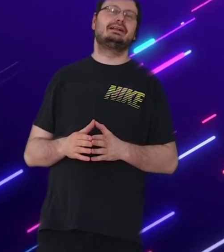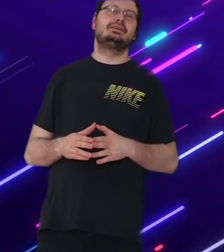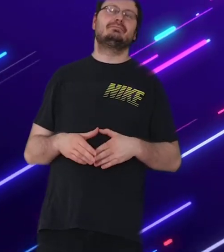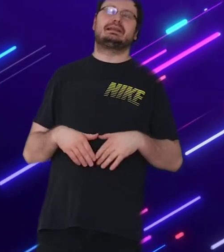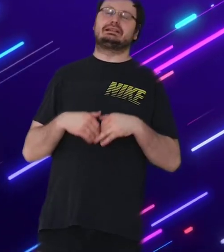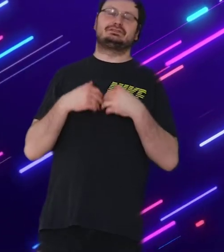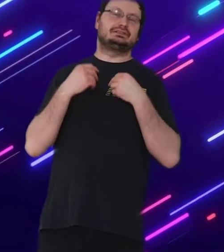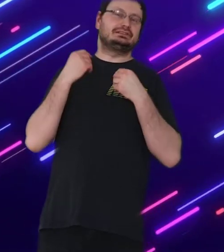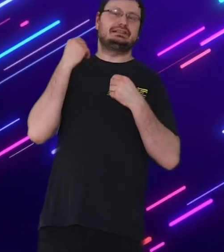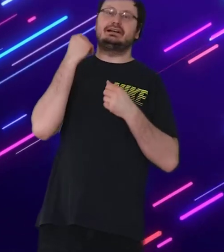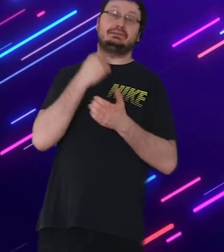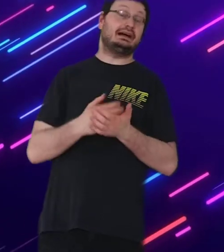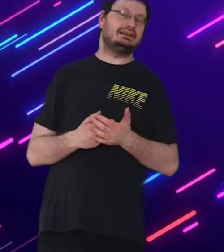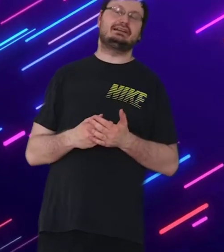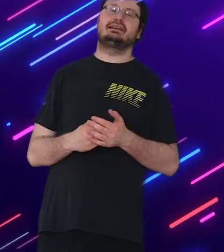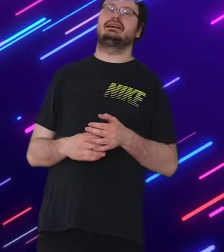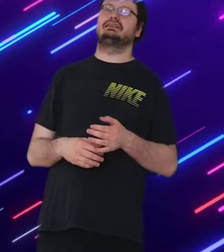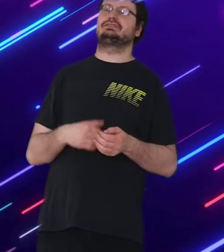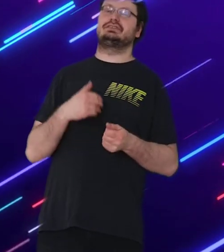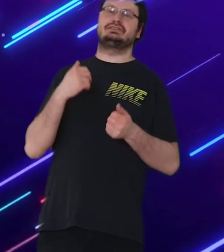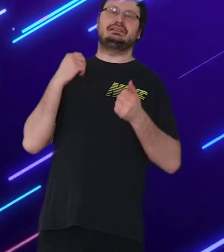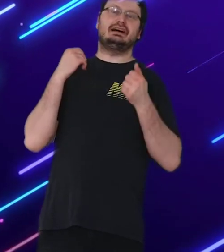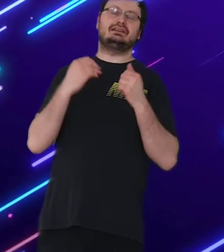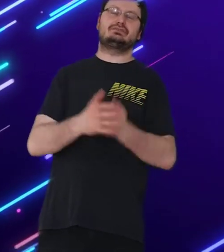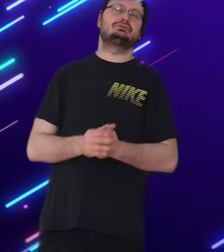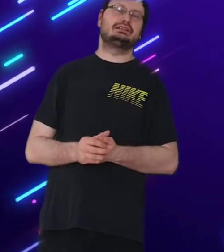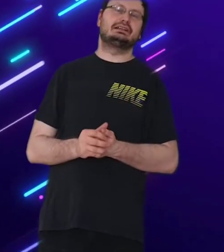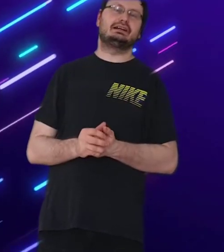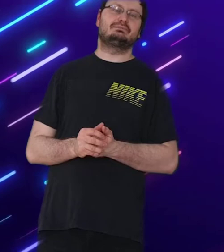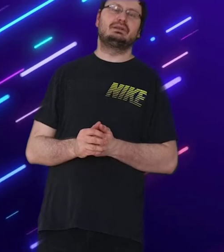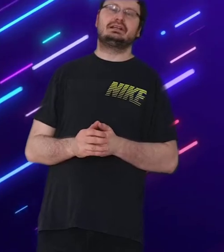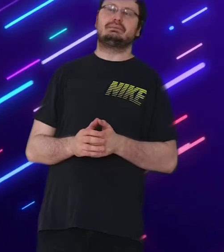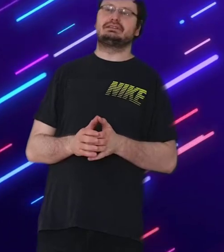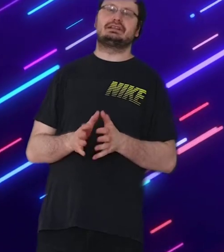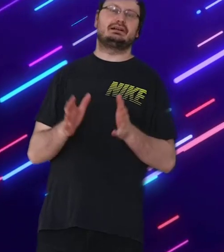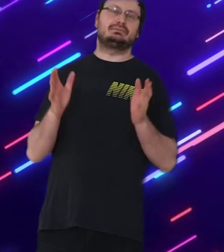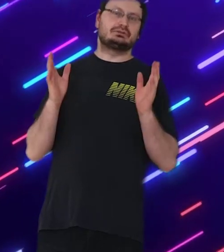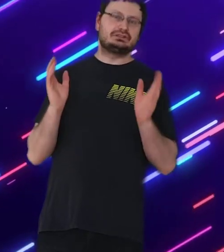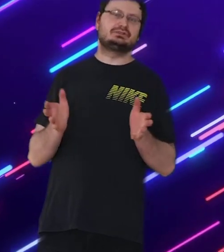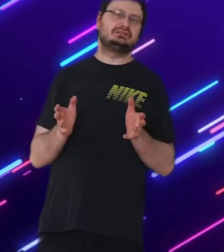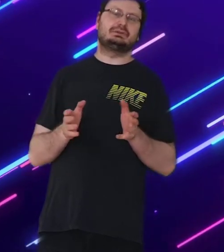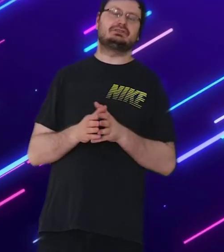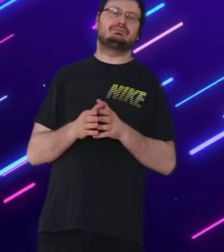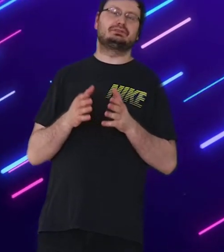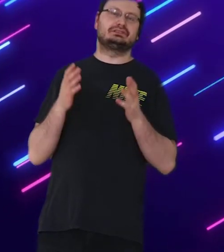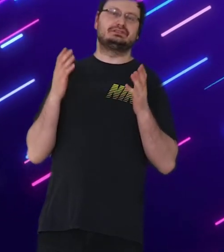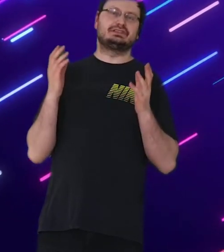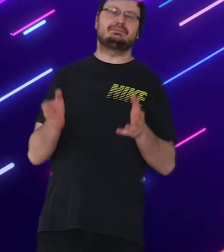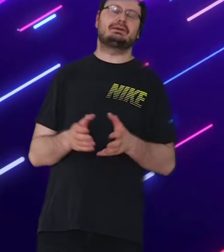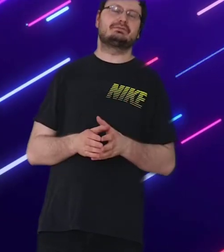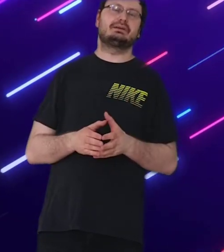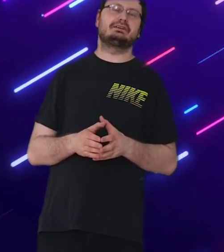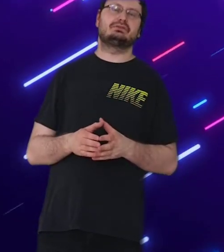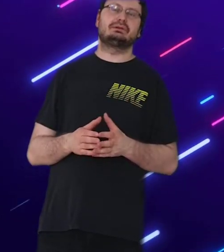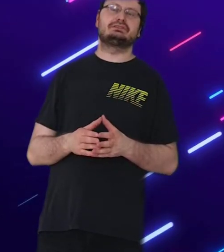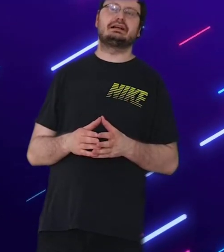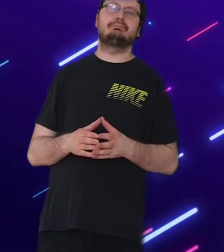das sind Leute, die haben jahrelang gelernt, das sind Leute, die jahrelang studiert haben. Manche haben auch nicht studiert, manche haben sich wirklich selbst beigebracht oder manche haben